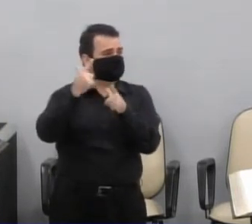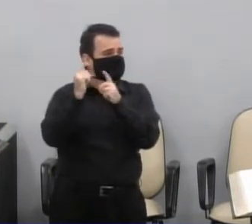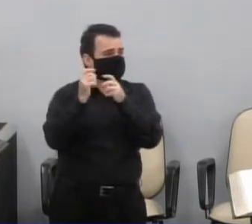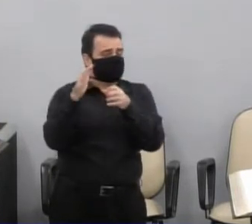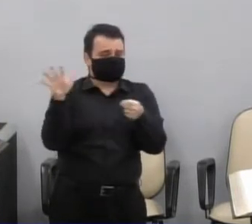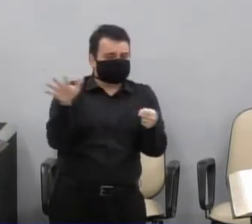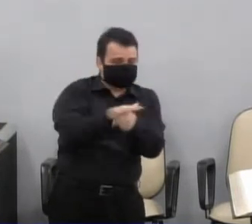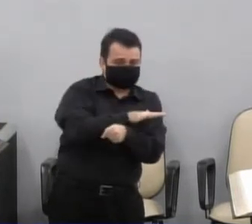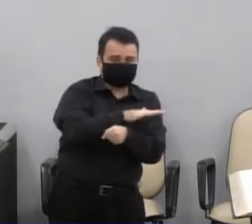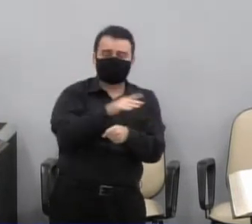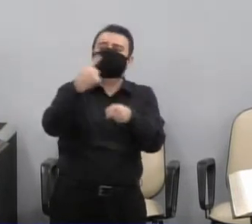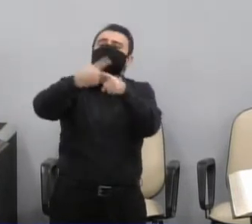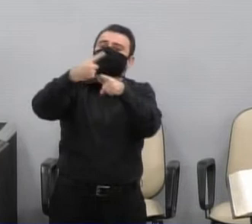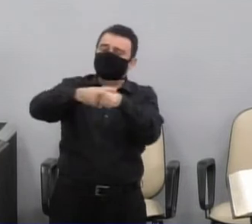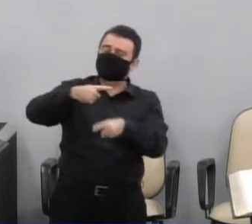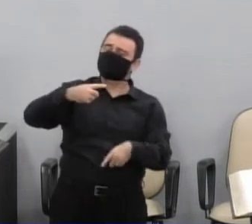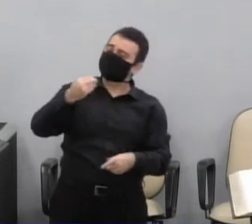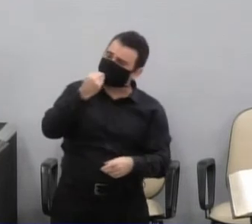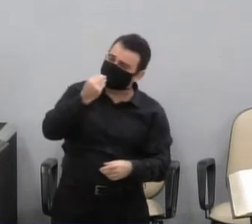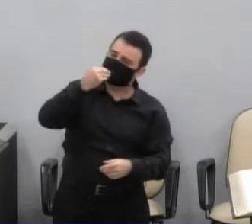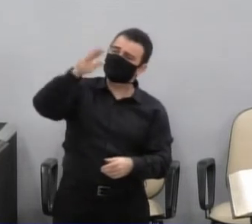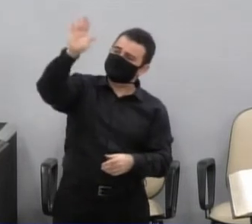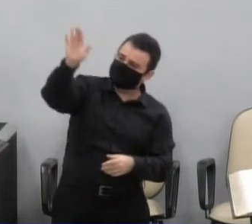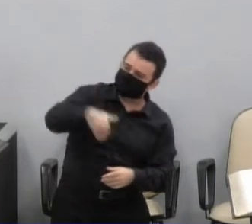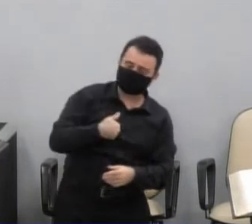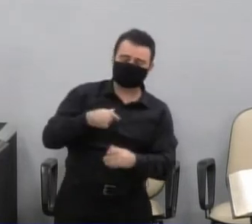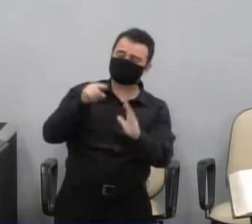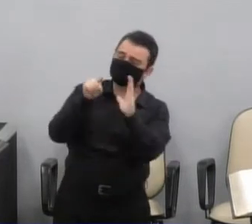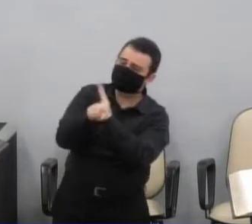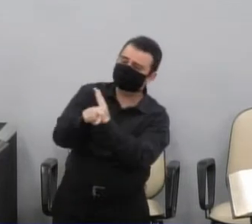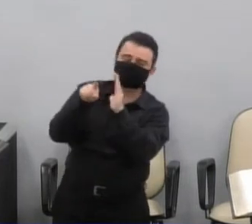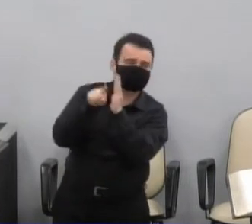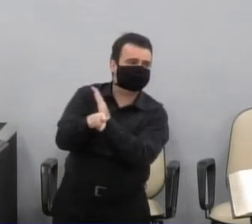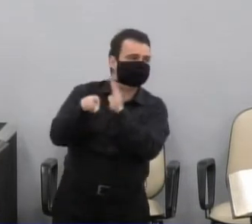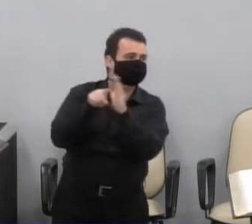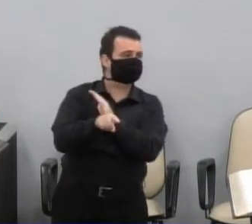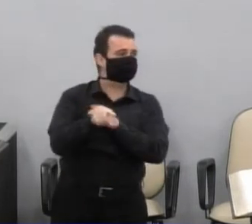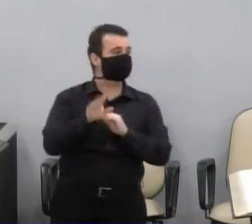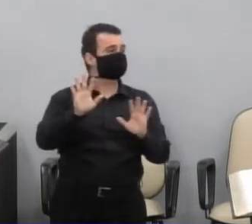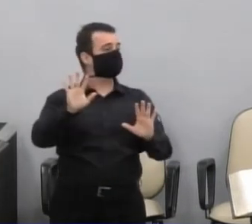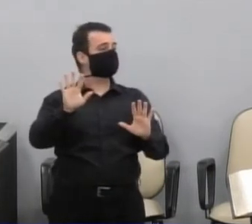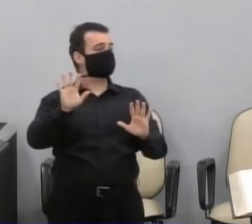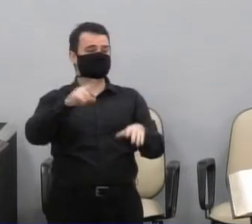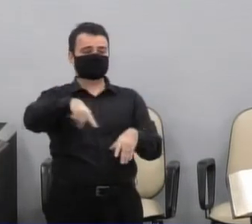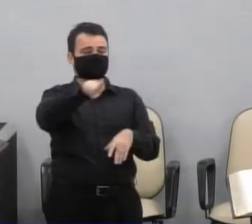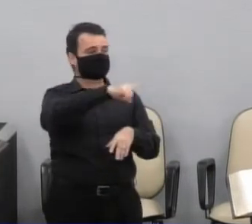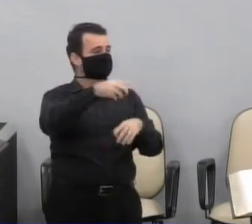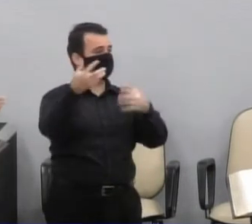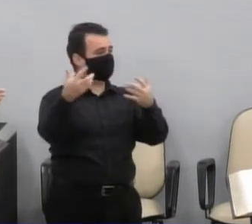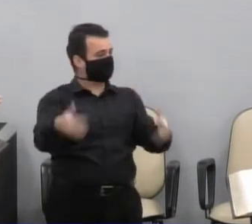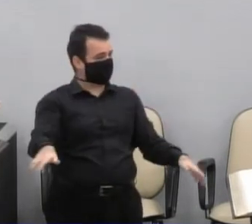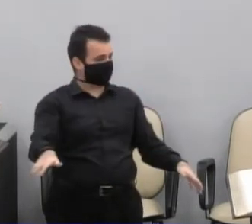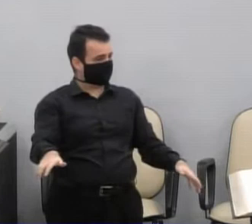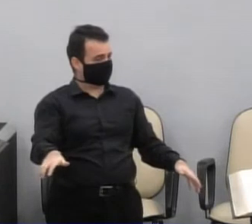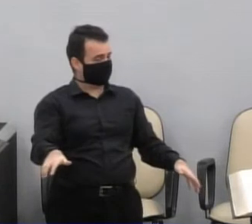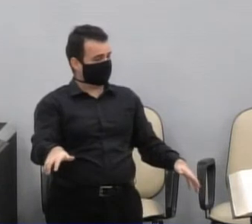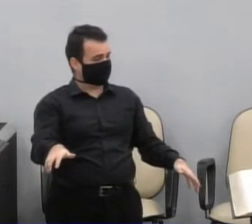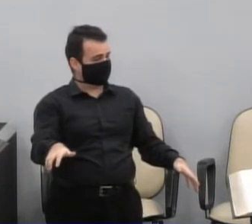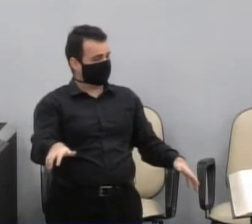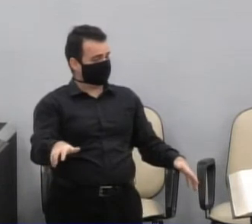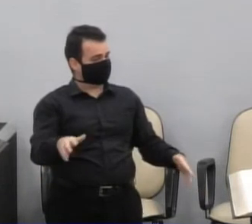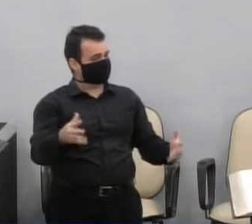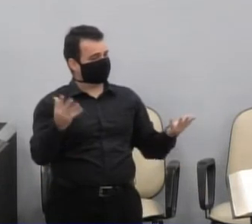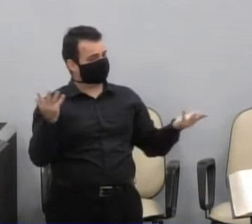nós poderíamos tê-lo feito em seu nome, e abrimos mão, ou seja, viramos as